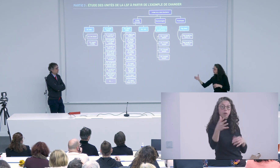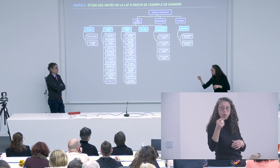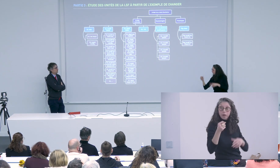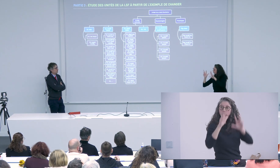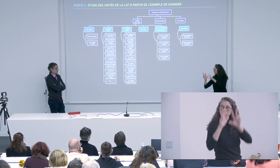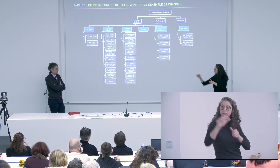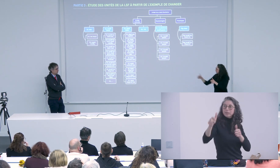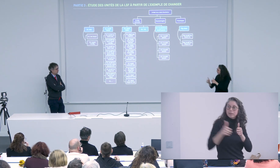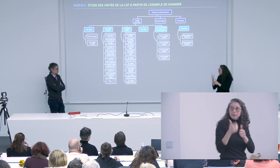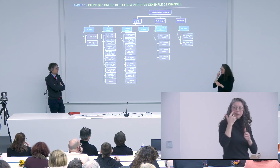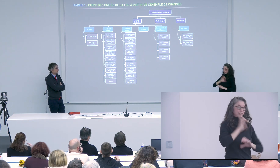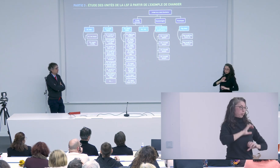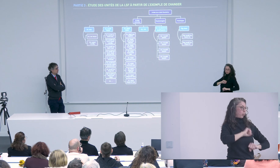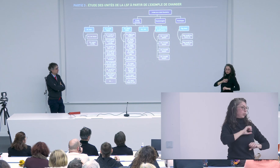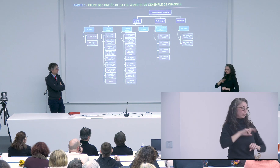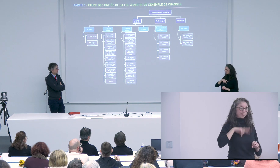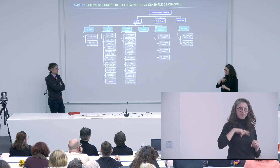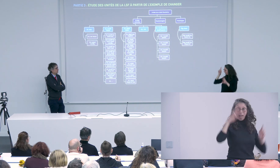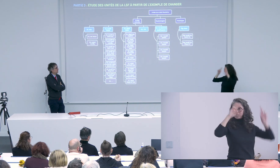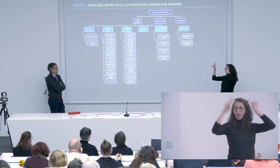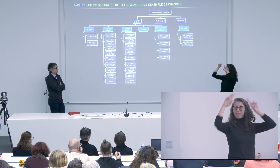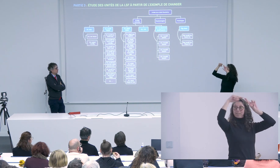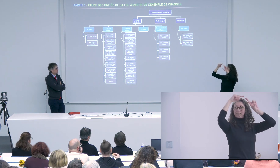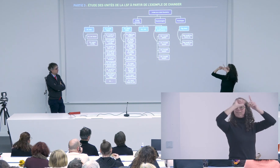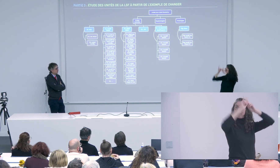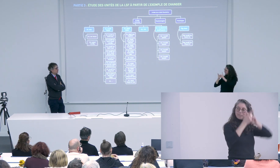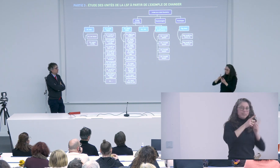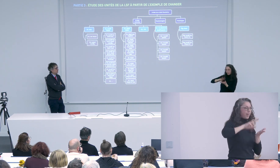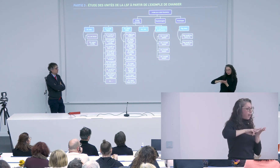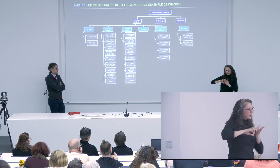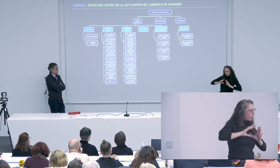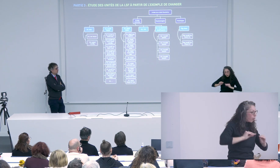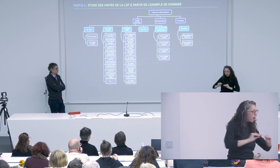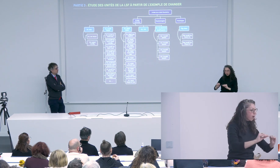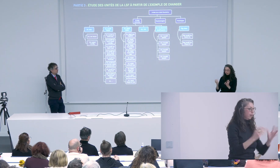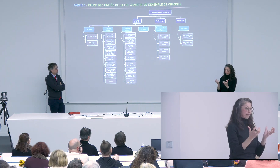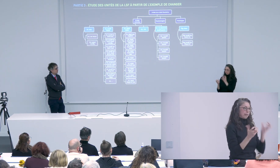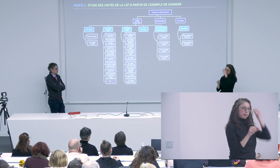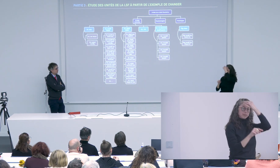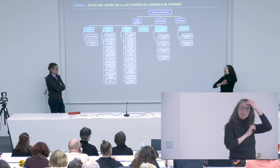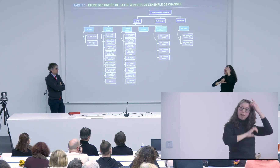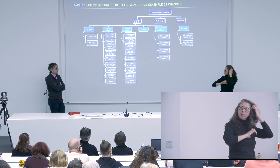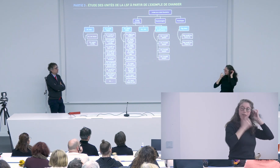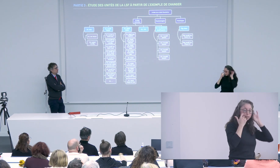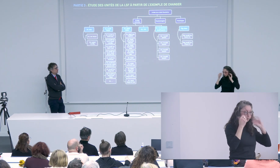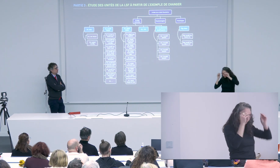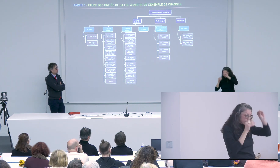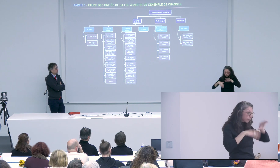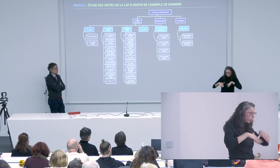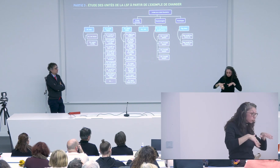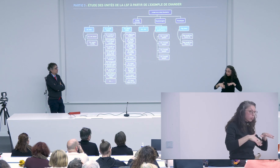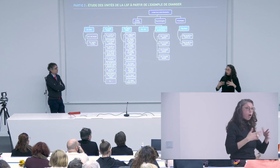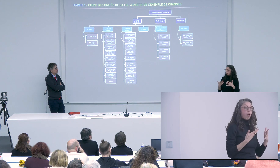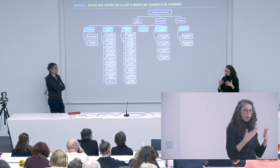sur d'autres verbes et bien sûr de travailler avec un informaticien comme je disais pour que justement leur rêve devienne réalité et qu'on